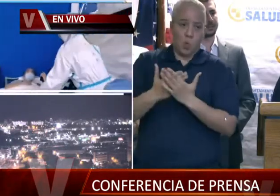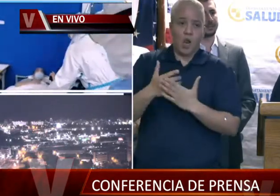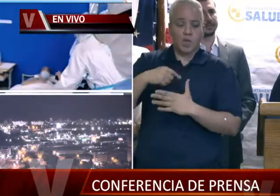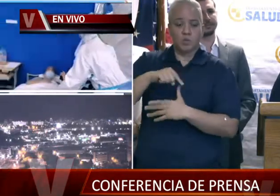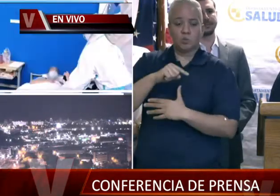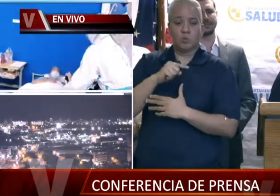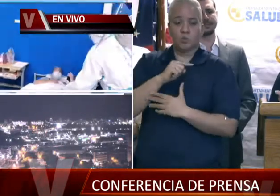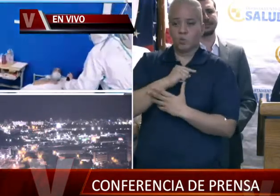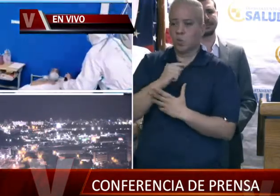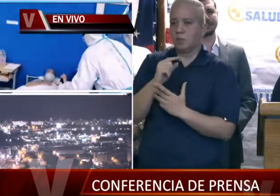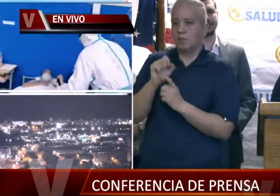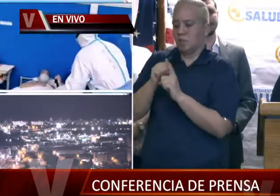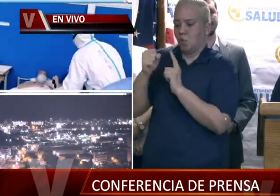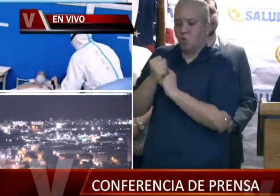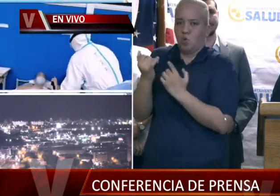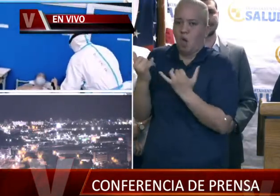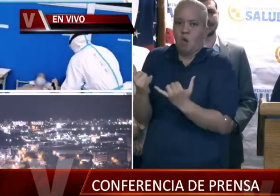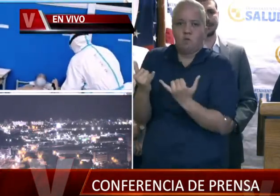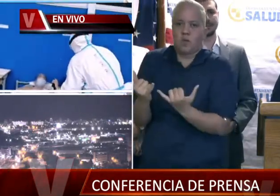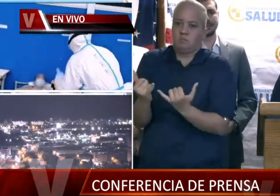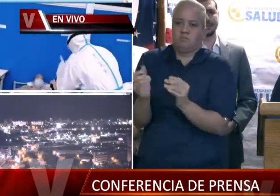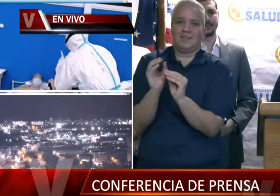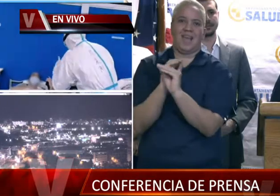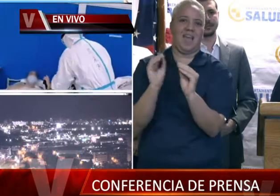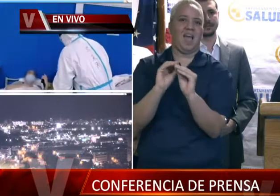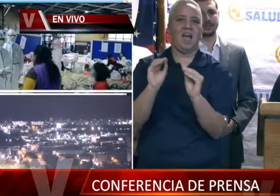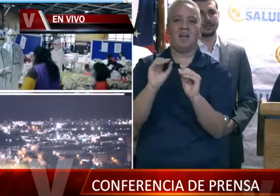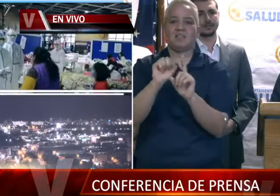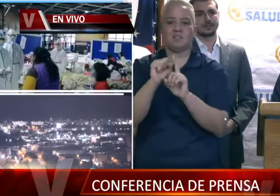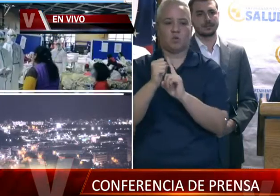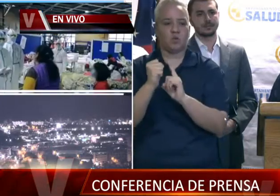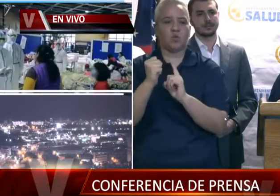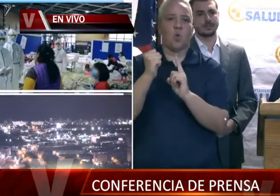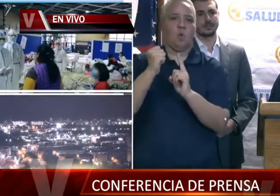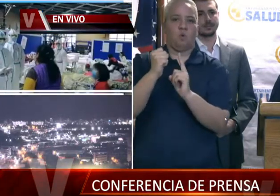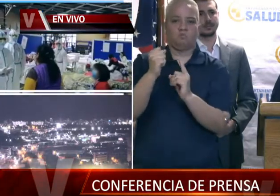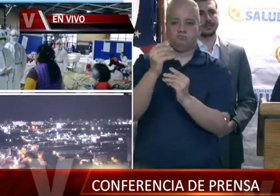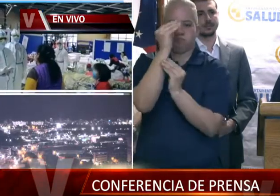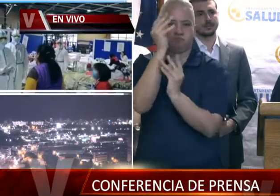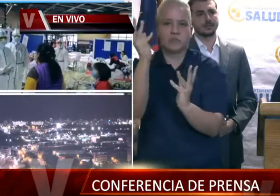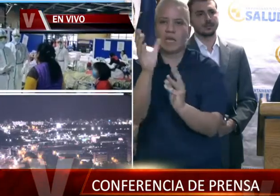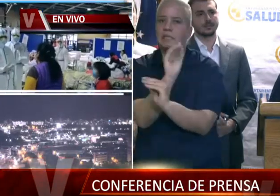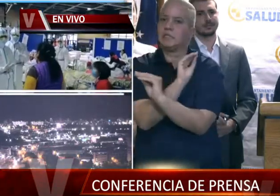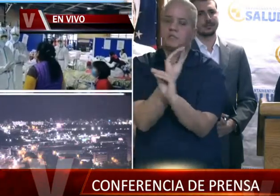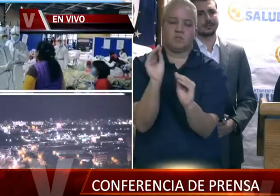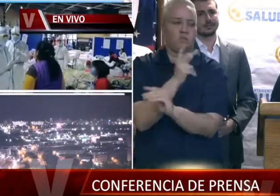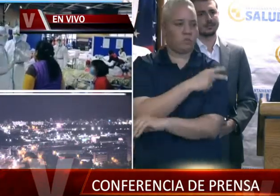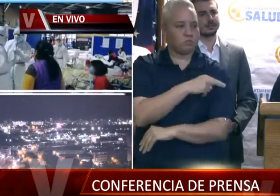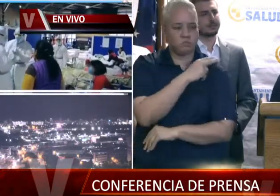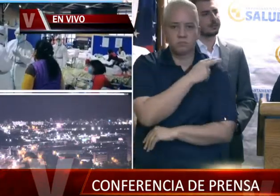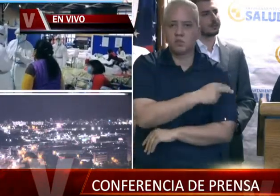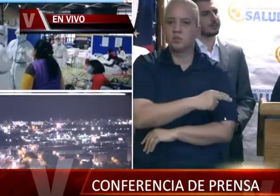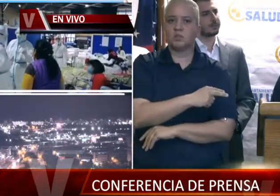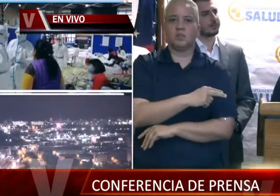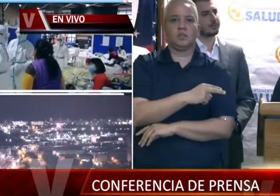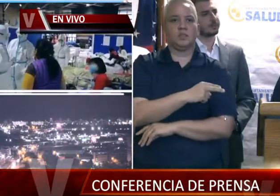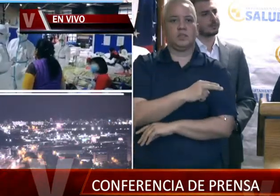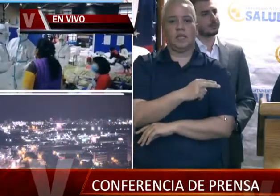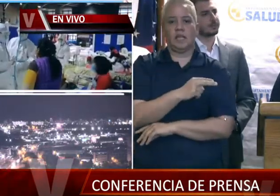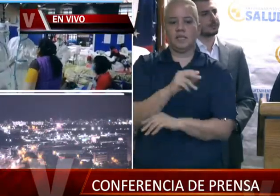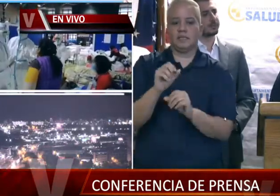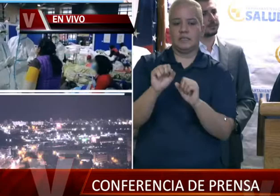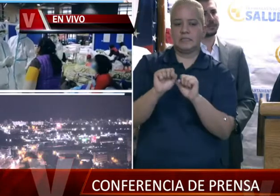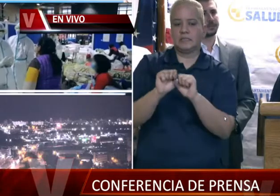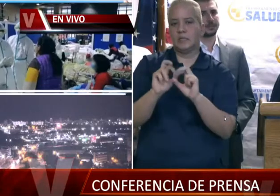tenido esa situación por cuanto no hemos tenido ningún tipo de caso reportado en ningún hospital, en ninguna sala de aislamiento